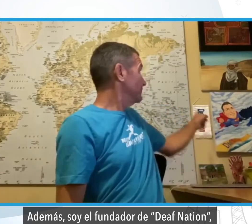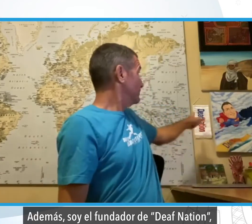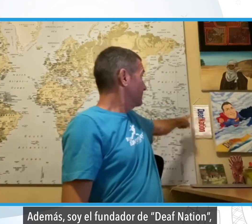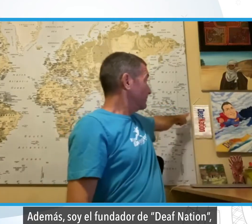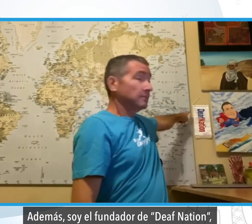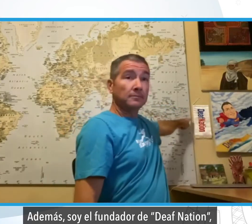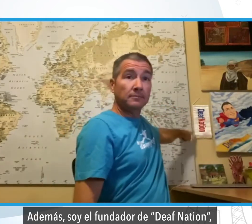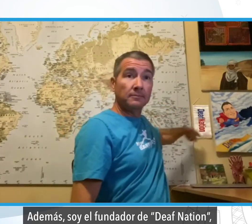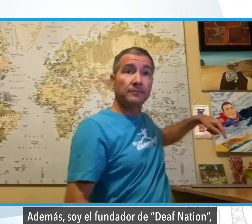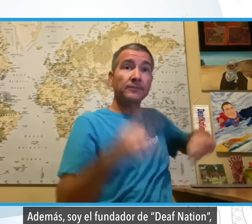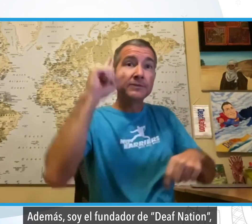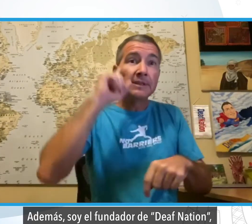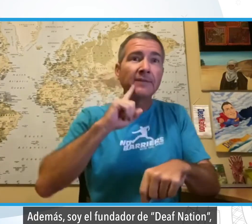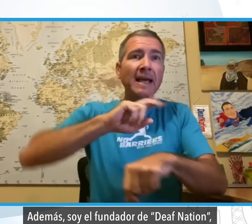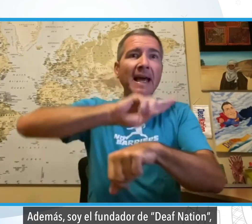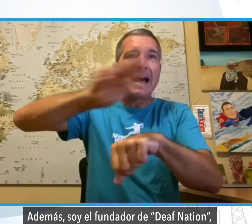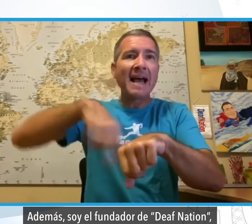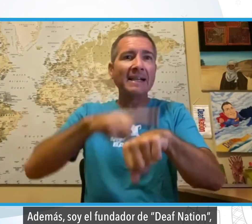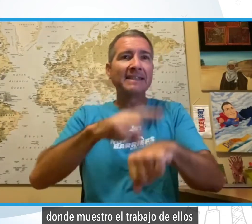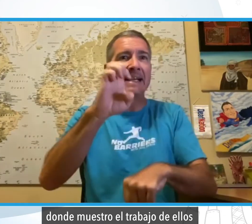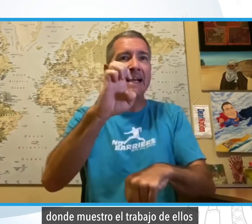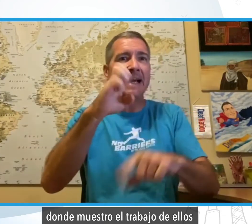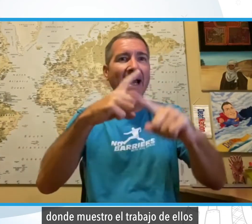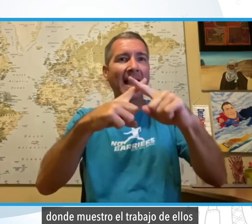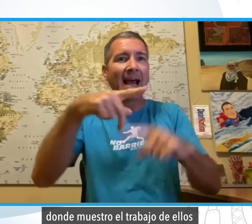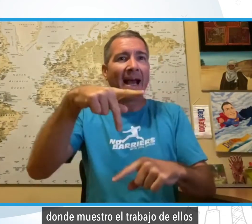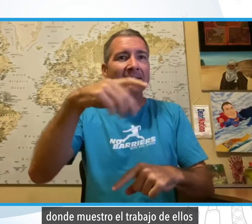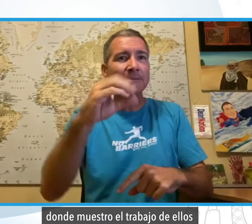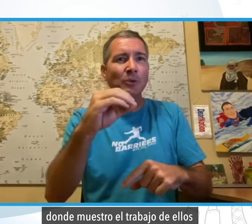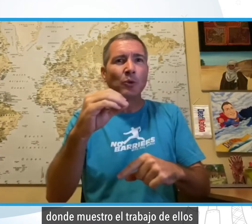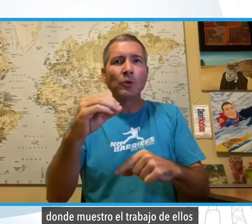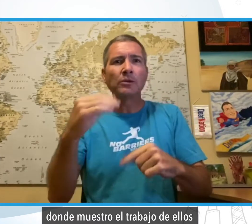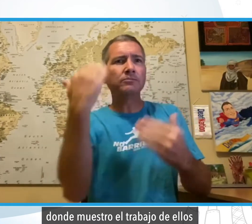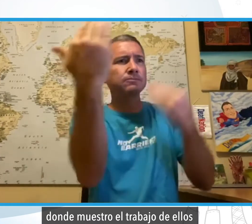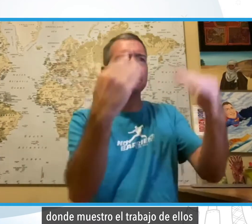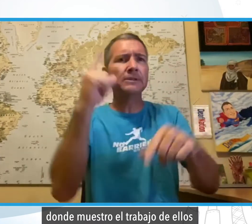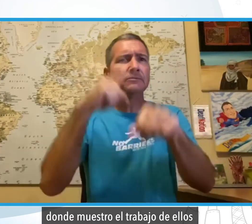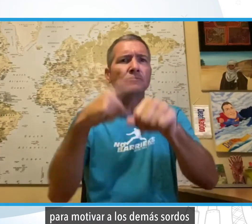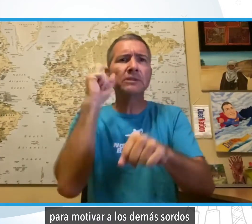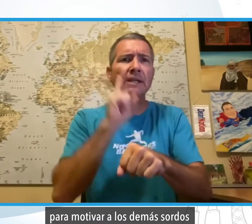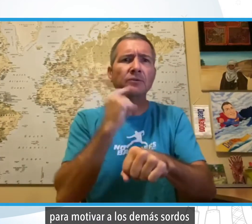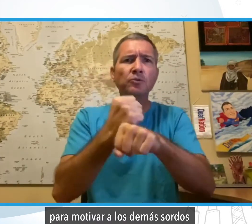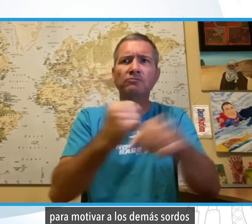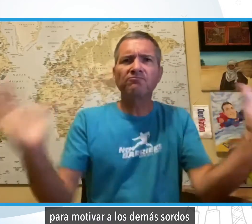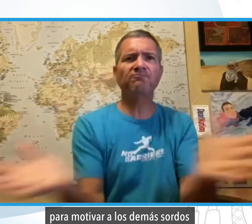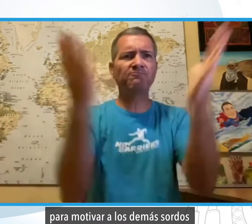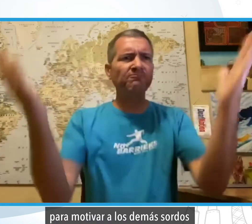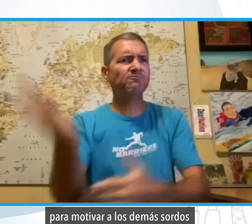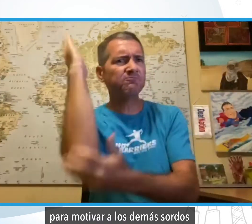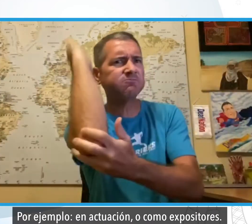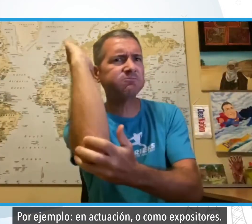Además, soy el fundador de Dev Nation, donde muestro el trabajo de cada uno de ellos, para motivar a los demás